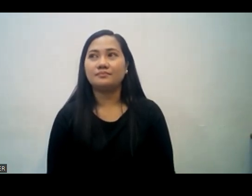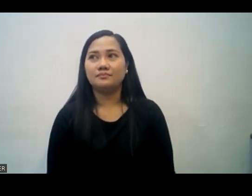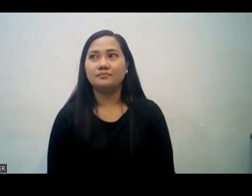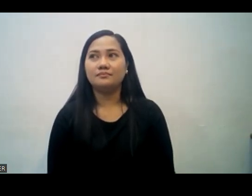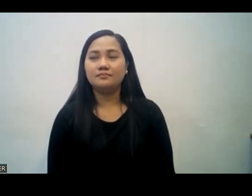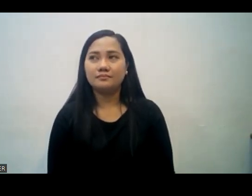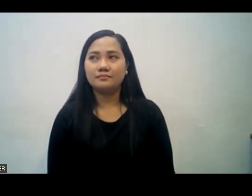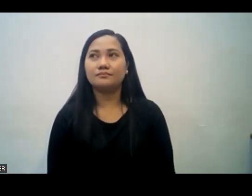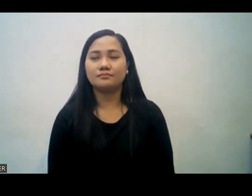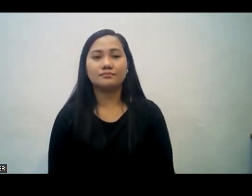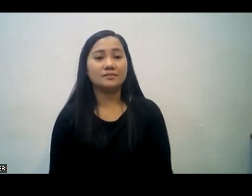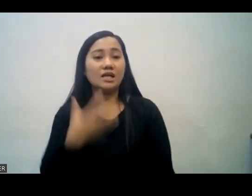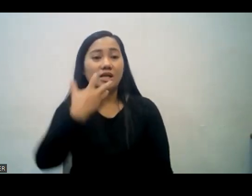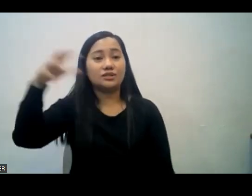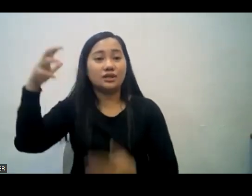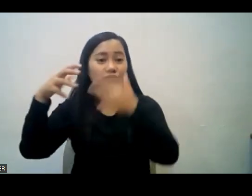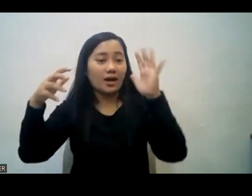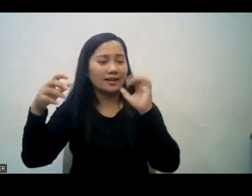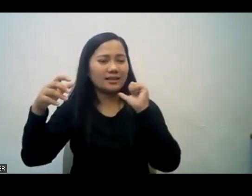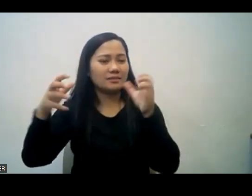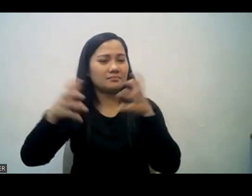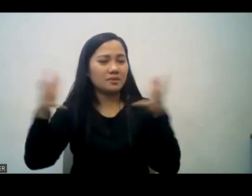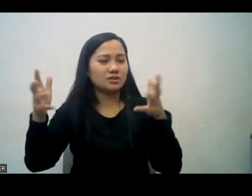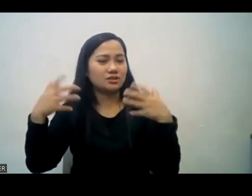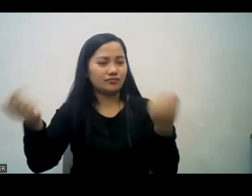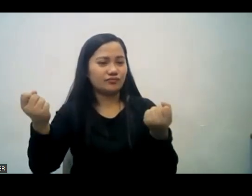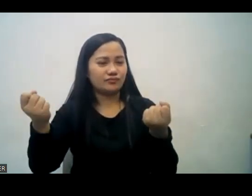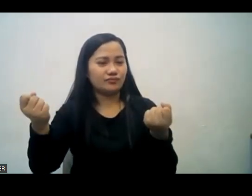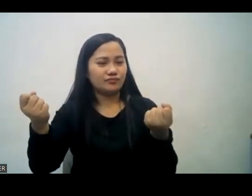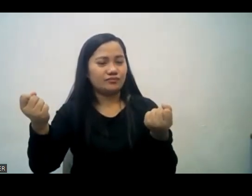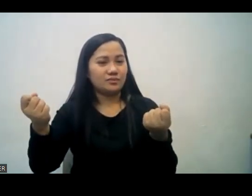yung sinag ng araw ay hindi po ganun kalakas o patindi.